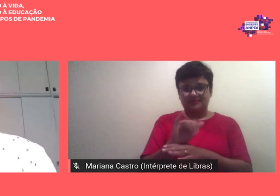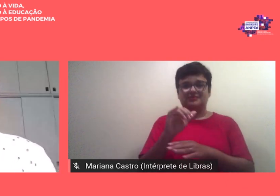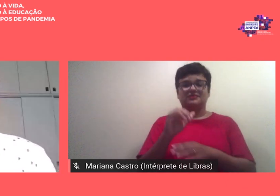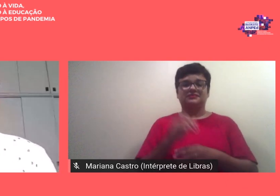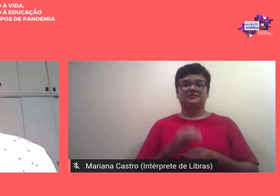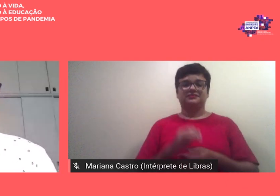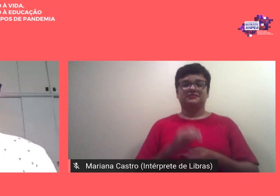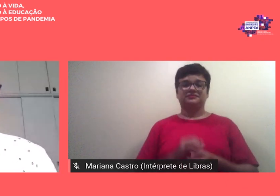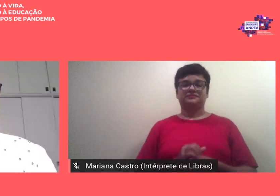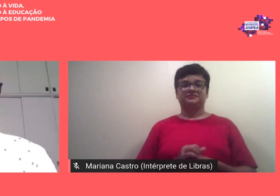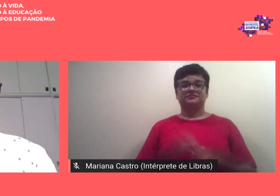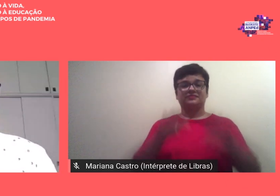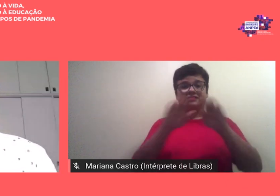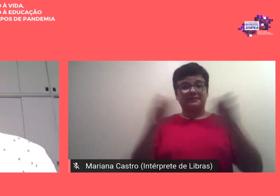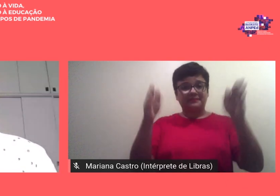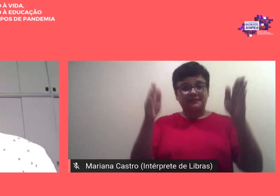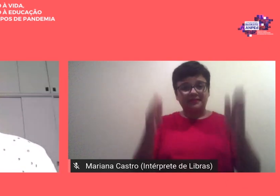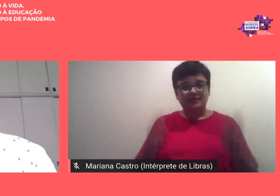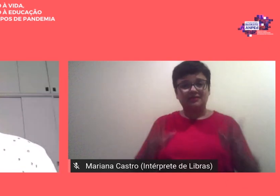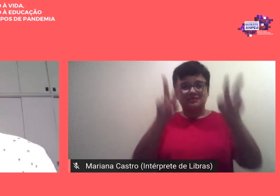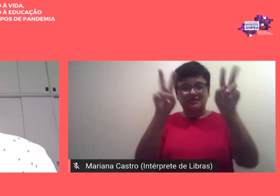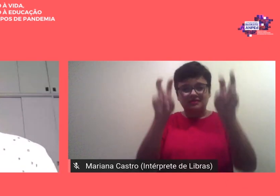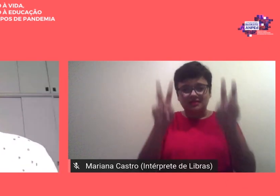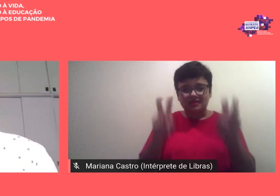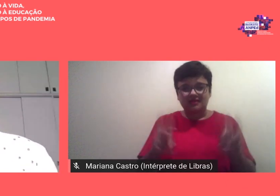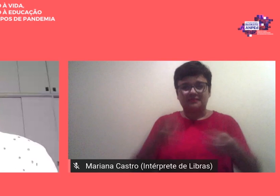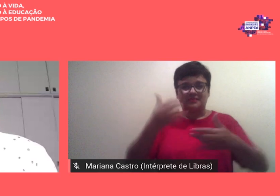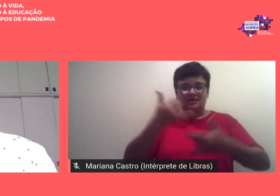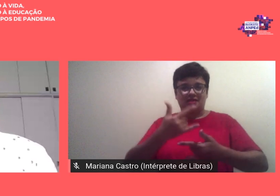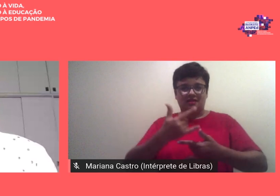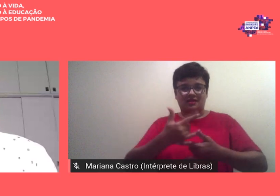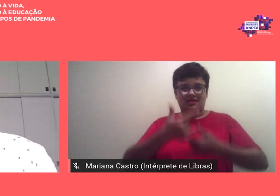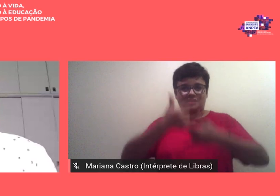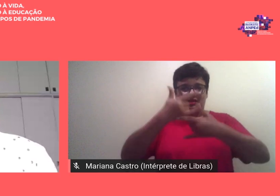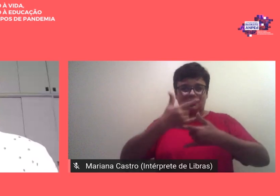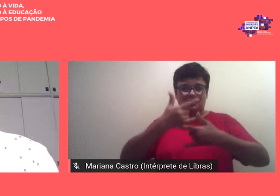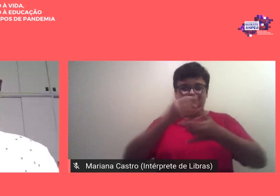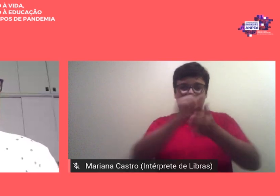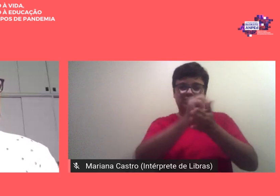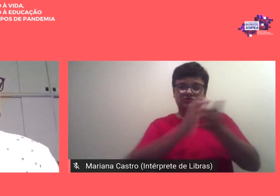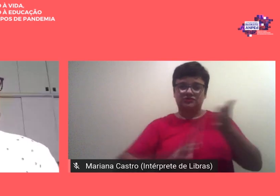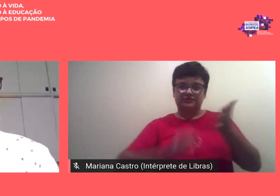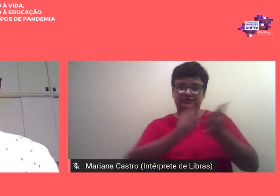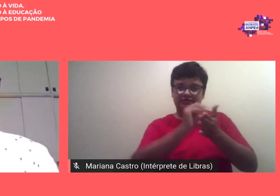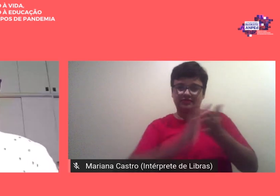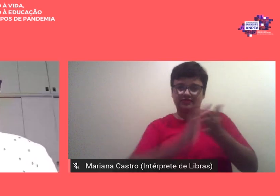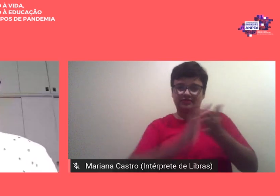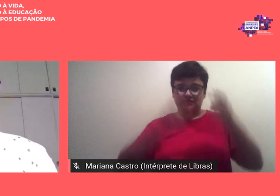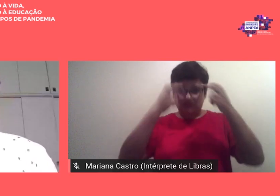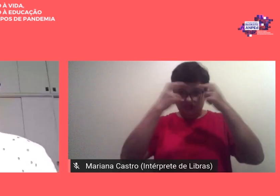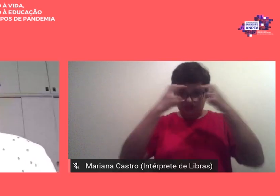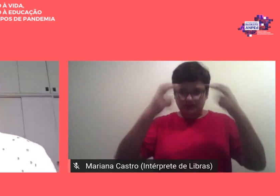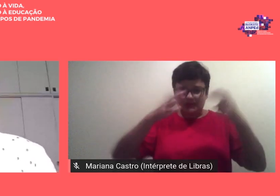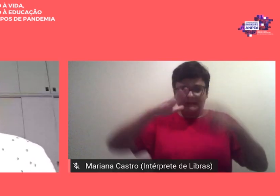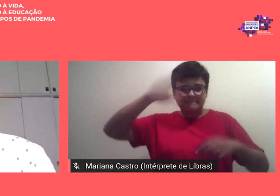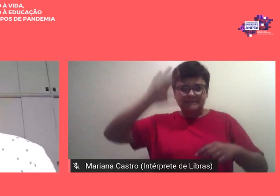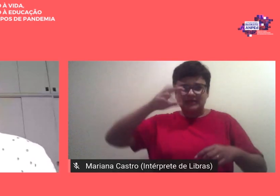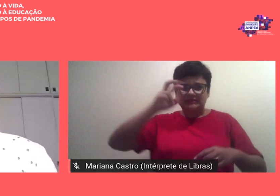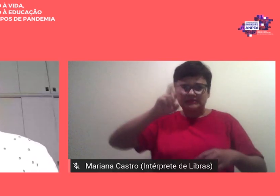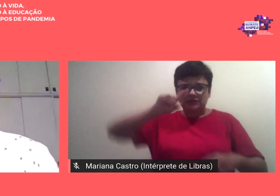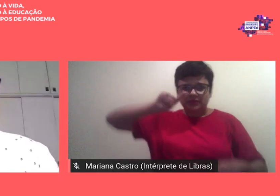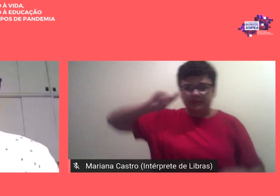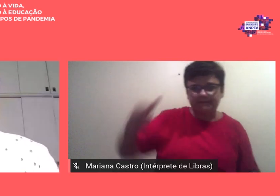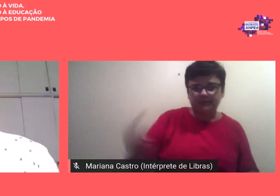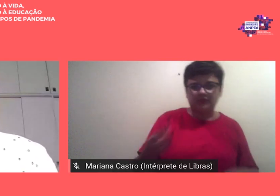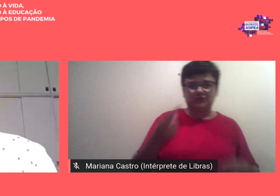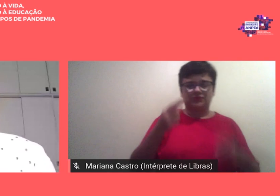as mesas temáticas a live imagens e sons e as atividades culturais chegaram a mais de 5 mil visualizações